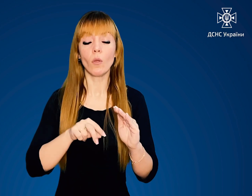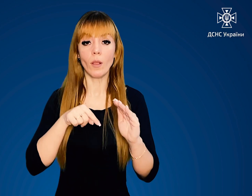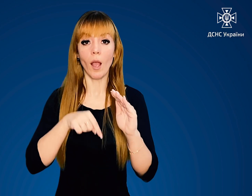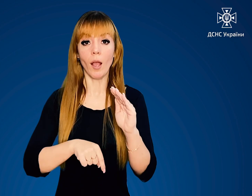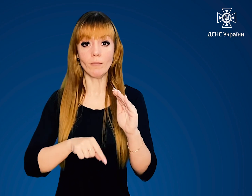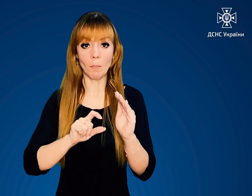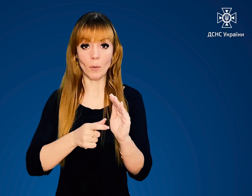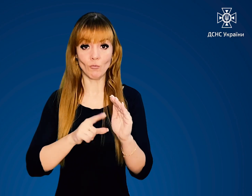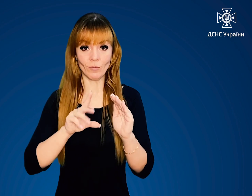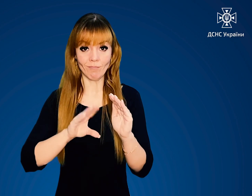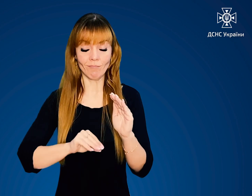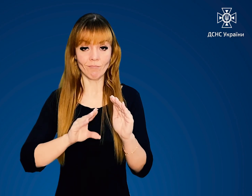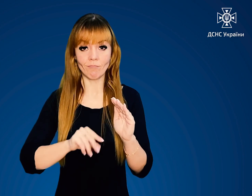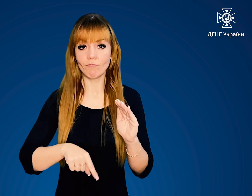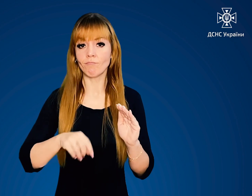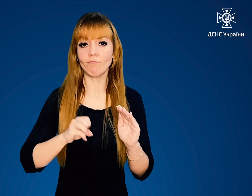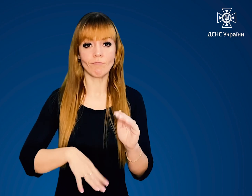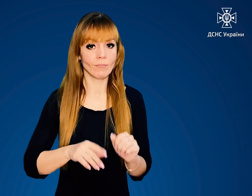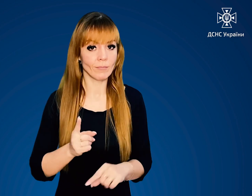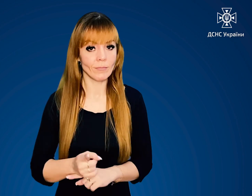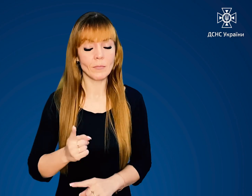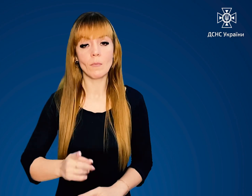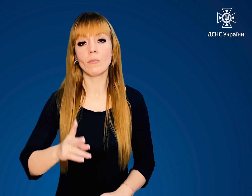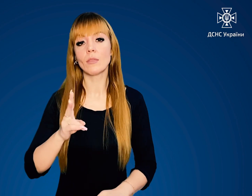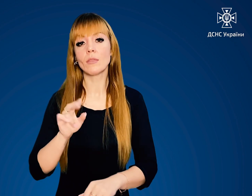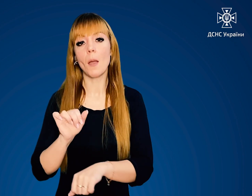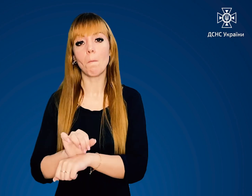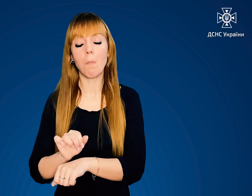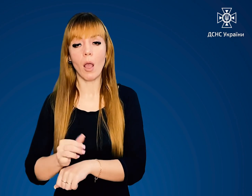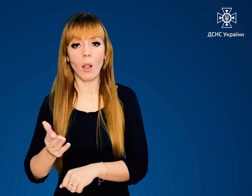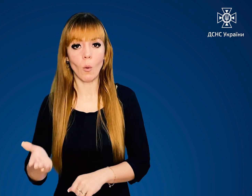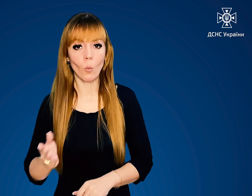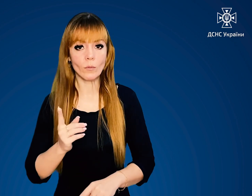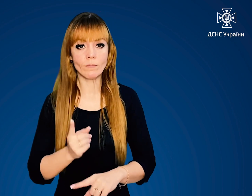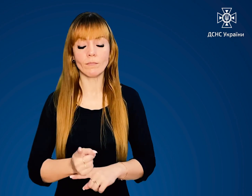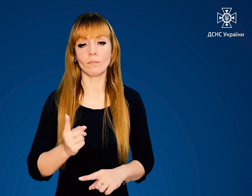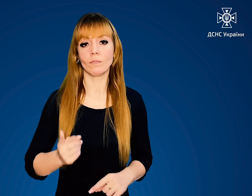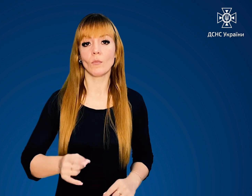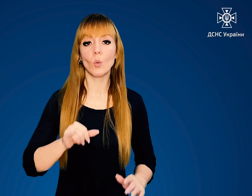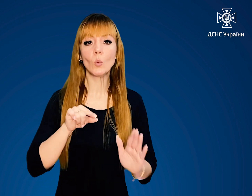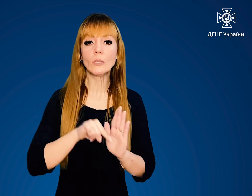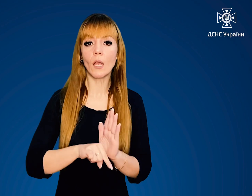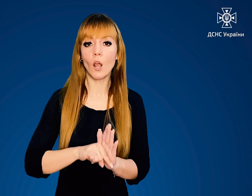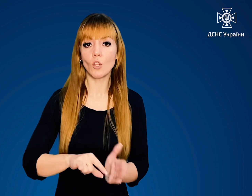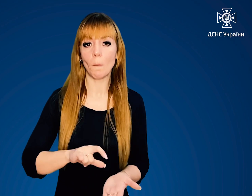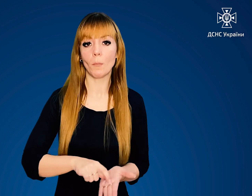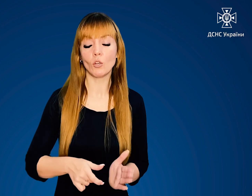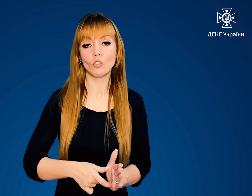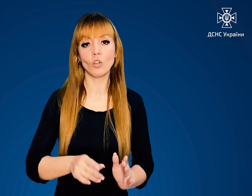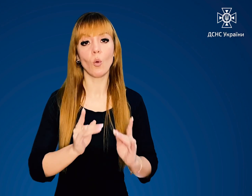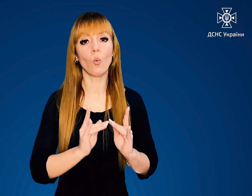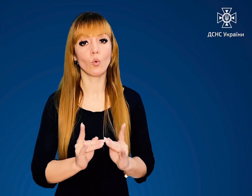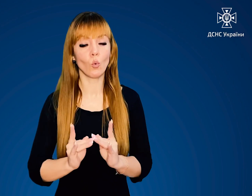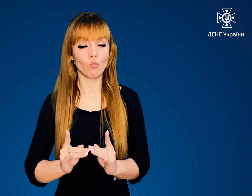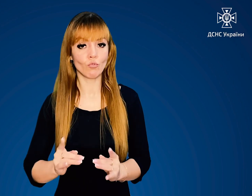здійснюється з цих приміщень На балконах та лоджіях У середині приміщень